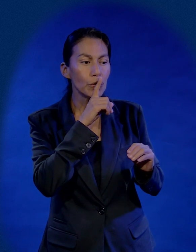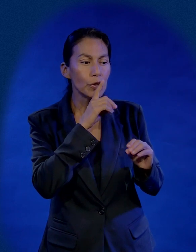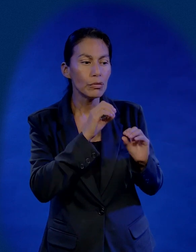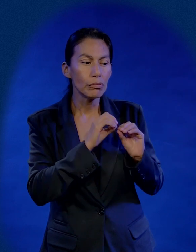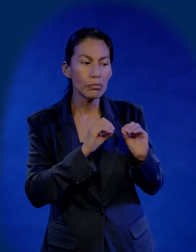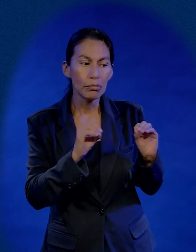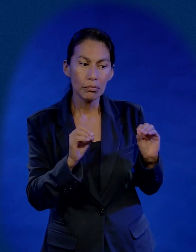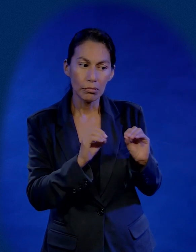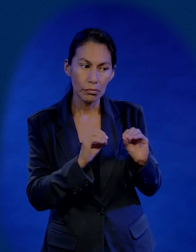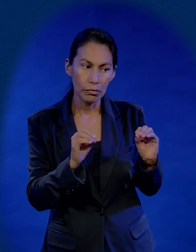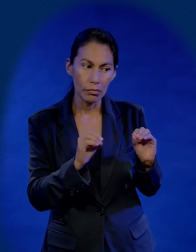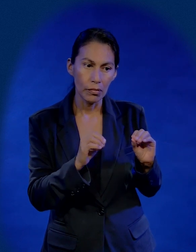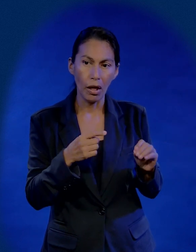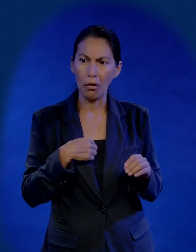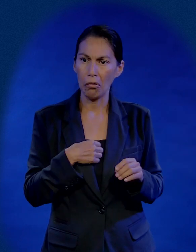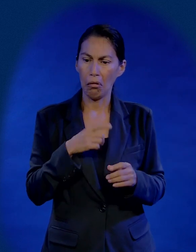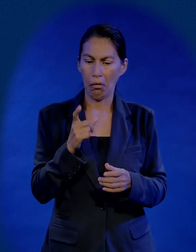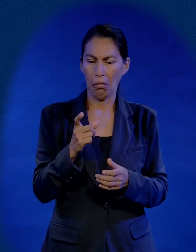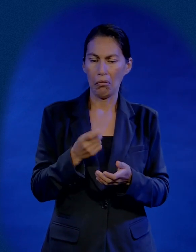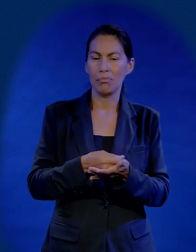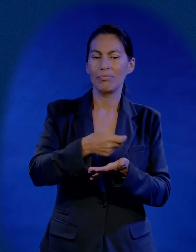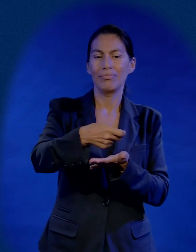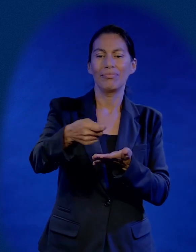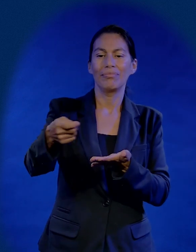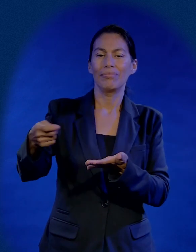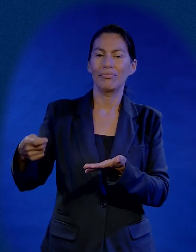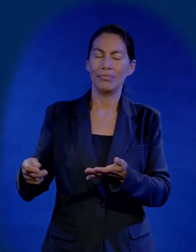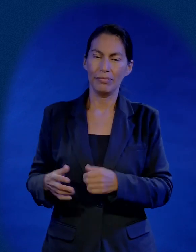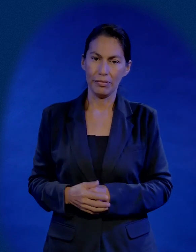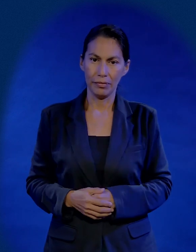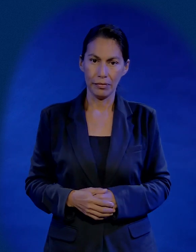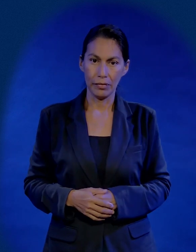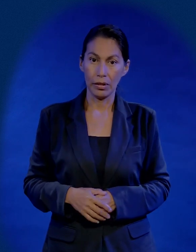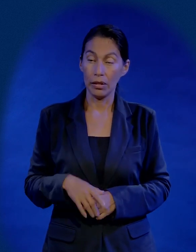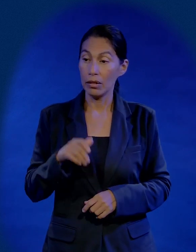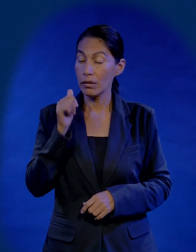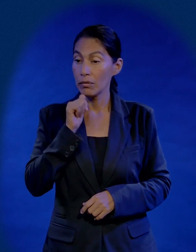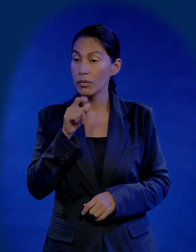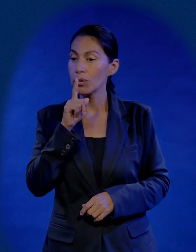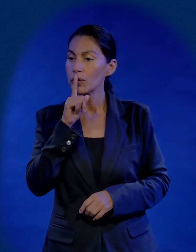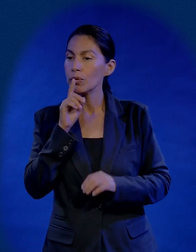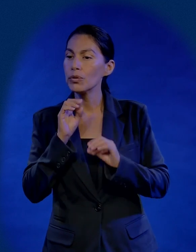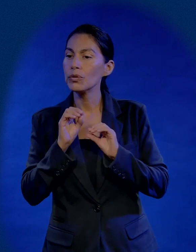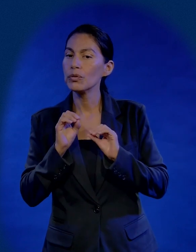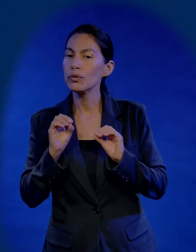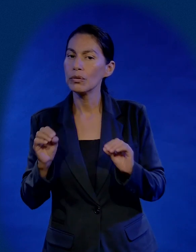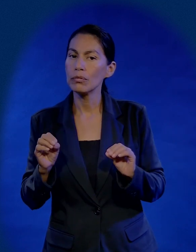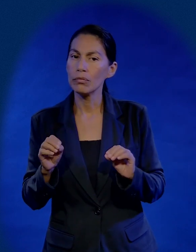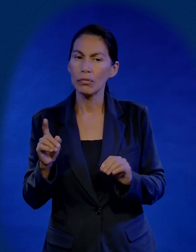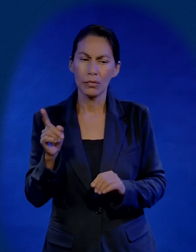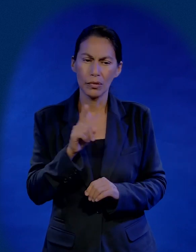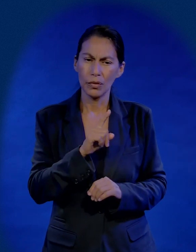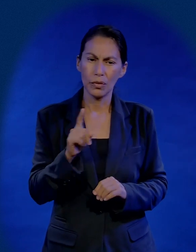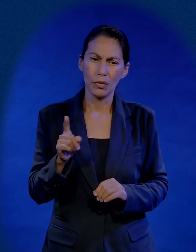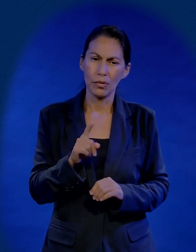Yo andaría entregando tarjetas. No le digas a nadie. No le digas que fuiste. No digas. Y mira, no, no, no, no, no.